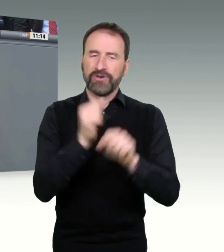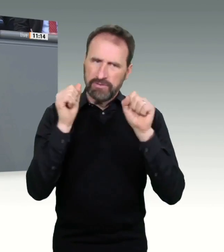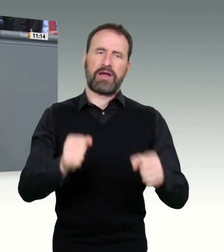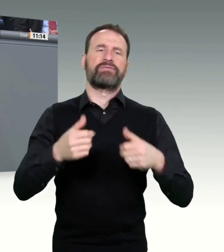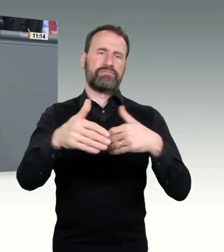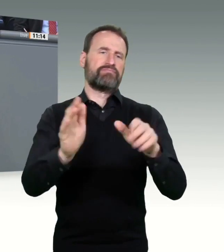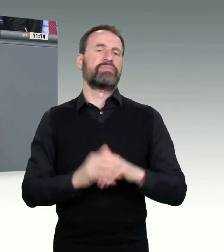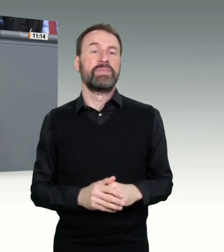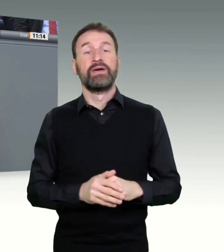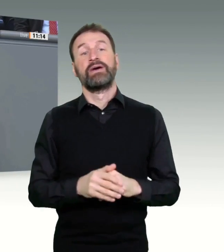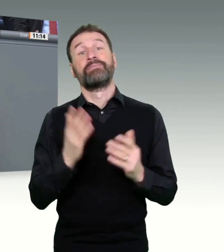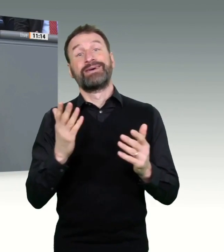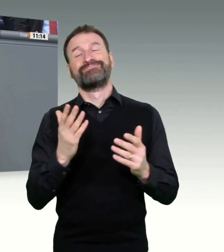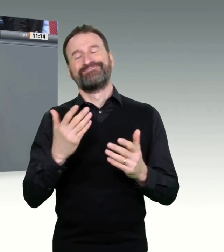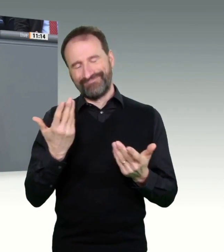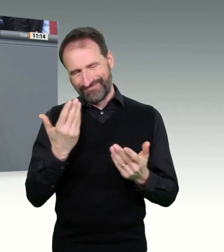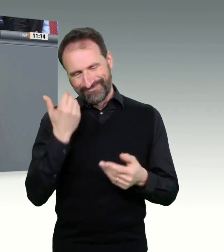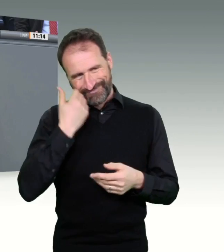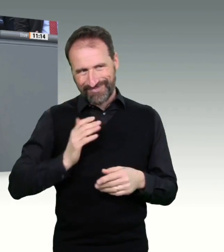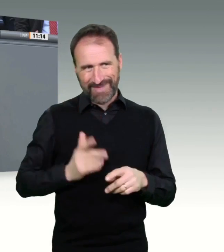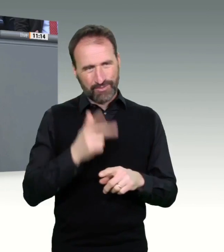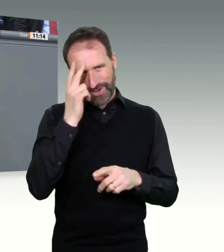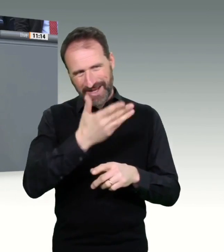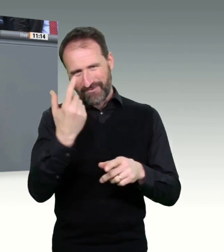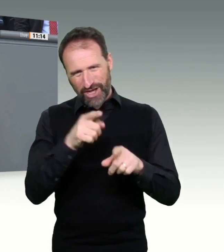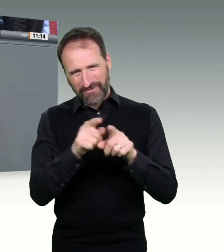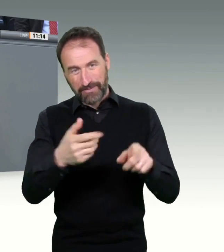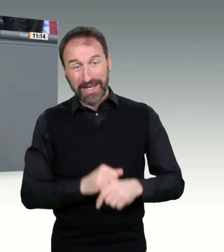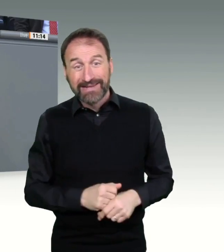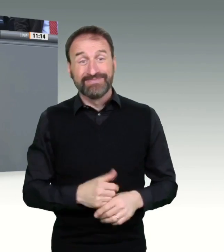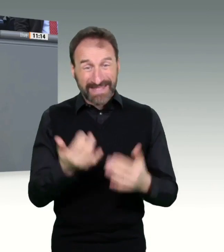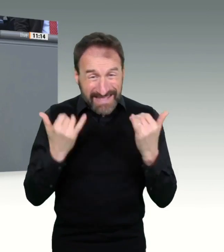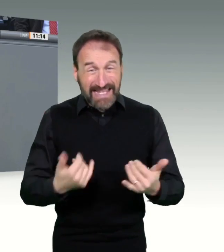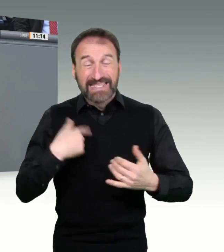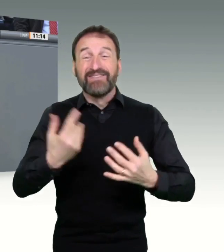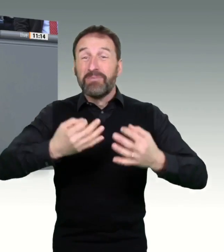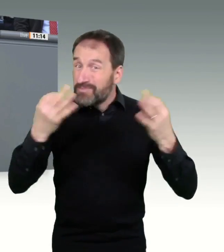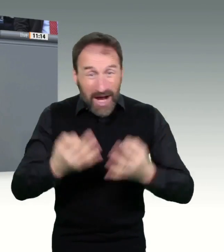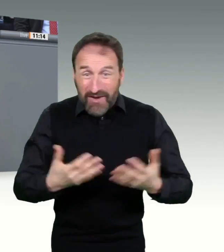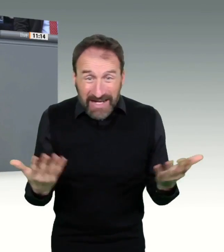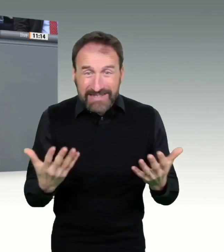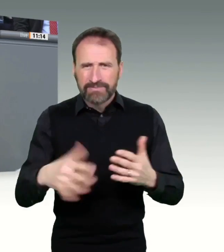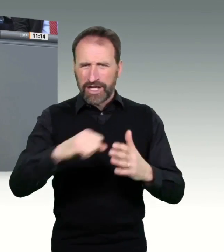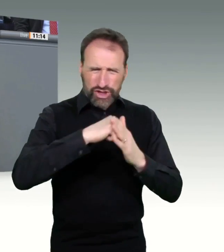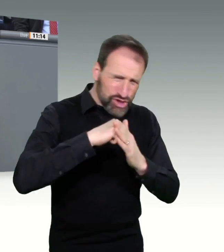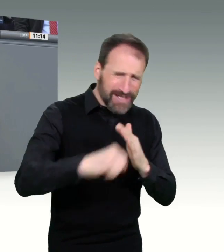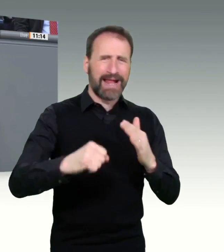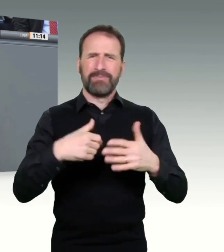Entscheidungen vor Ort und den Mut, diese auch zu verantworten und umzusetzen. Was wir sicherlich nicht